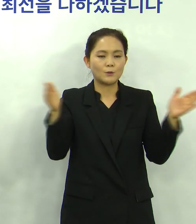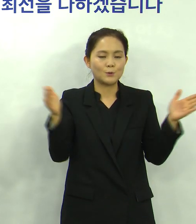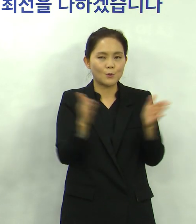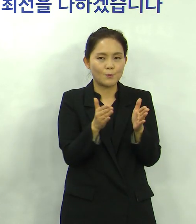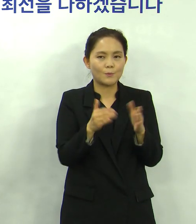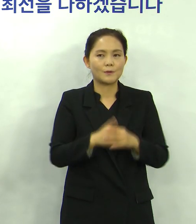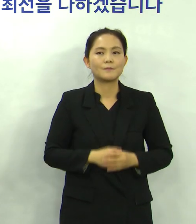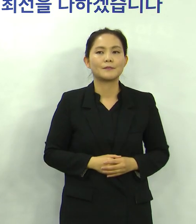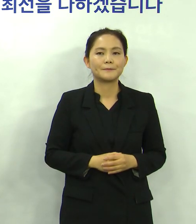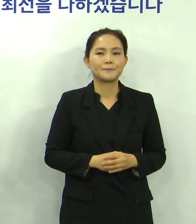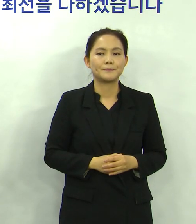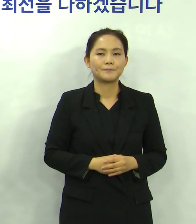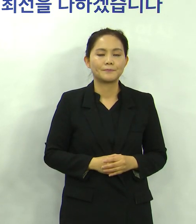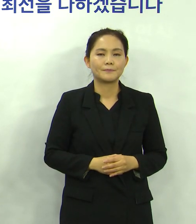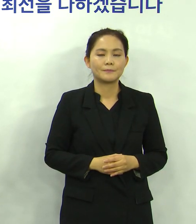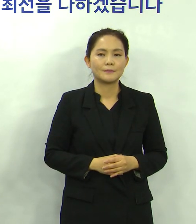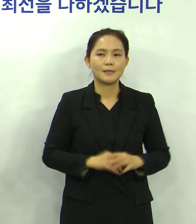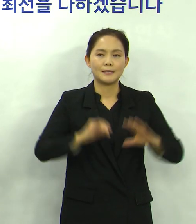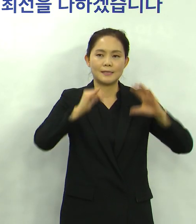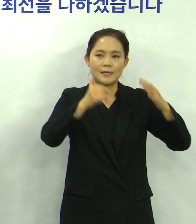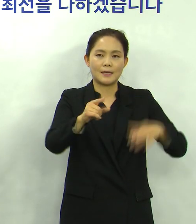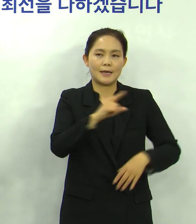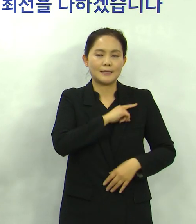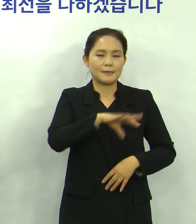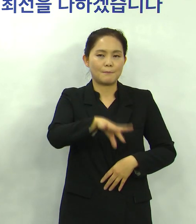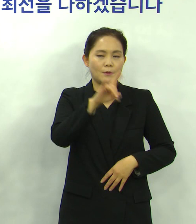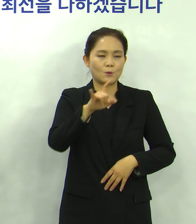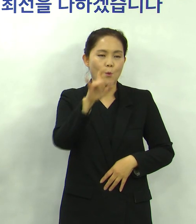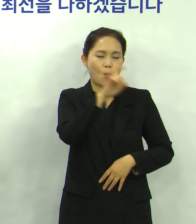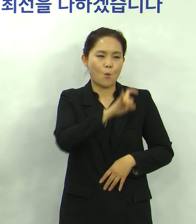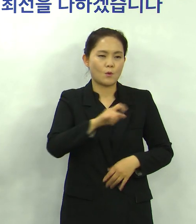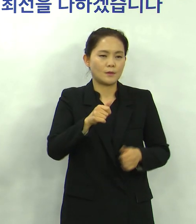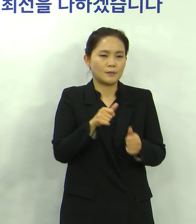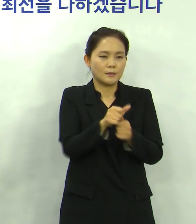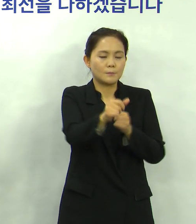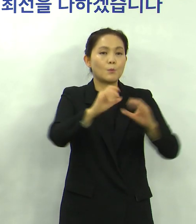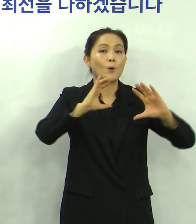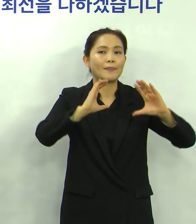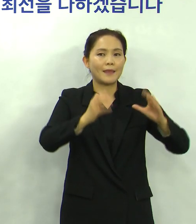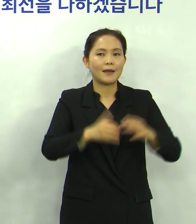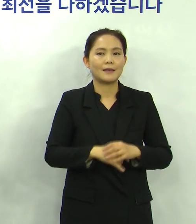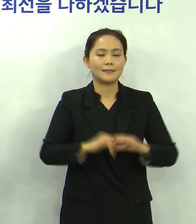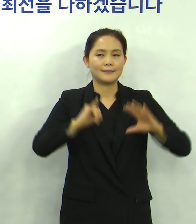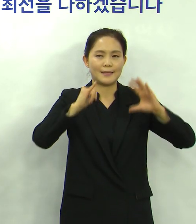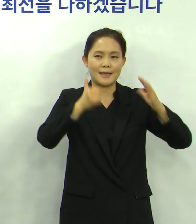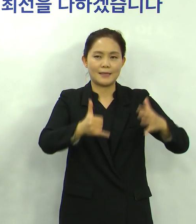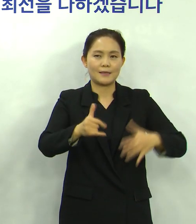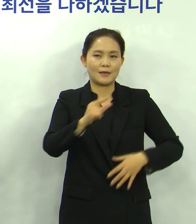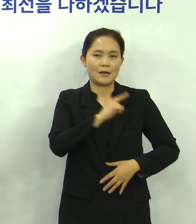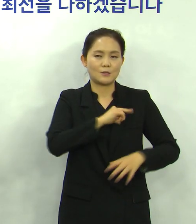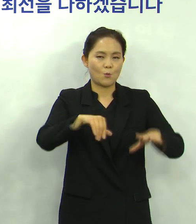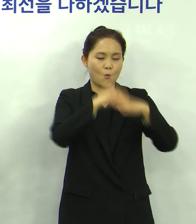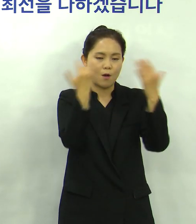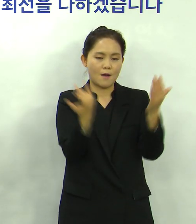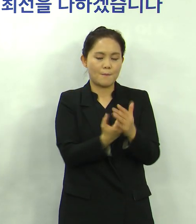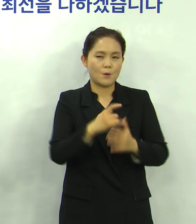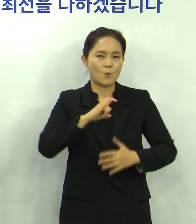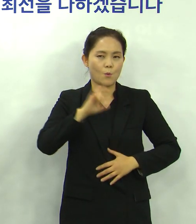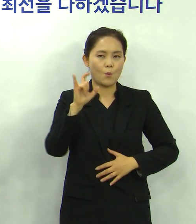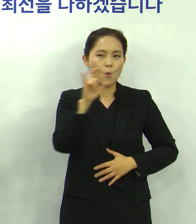거리는 좁혀주십시오 이제 세계에서 가장 먼저 코로나19를 극구한 나라 세계에서 가장 완벽하게